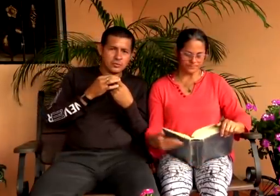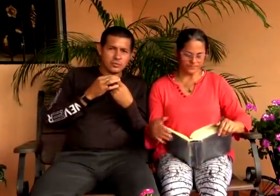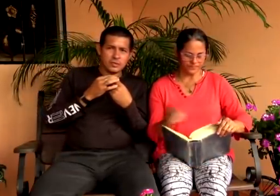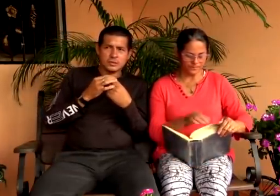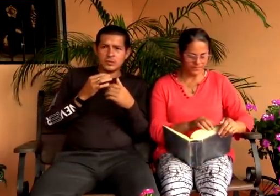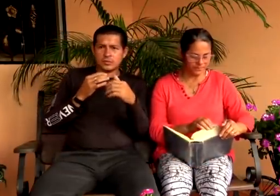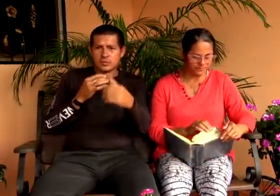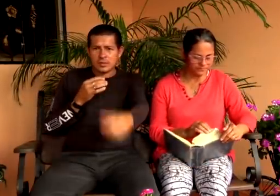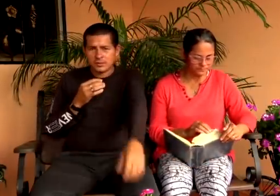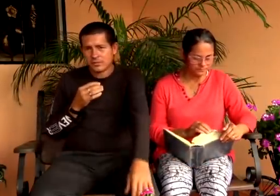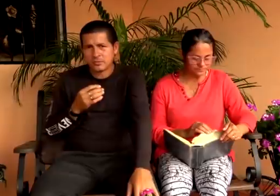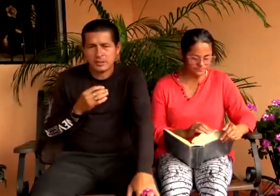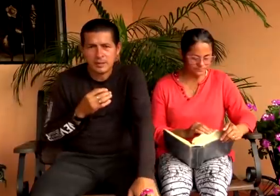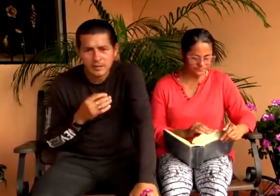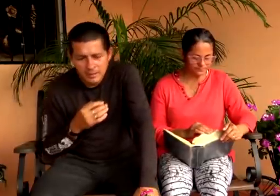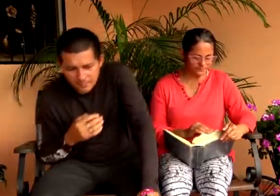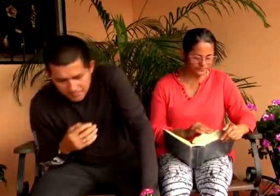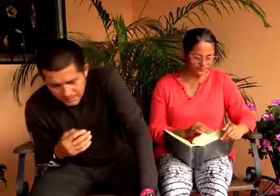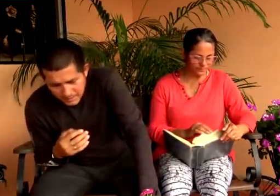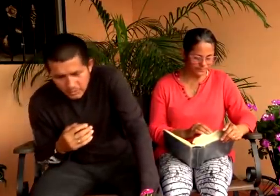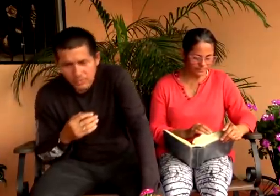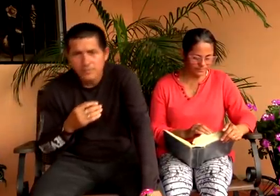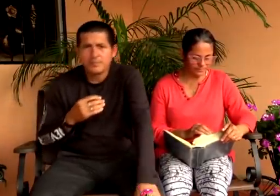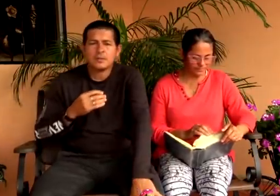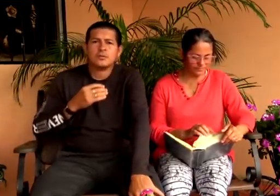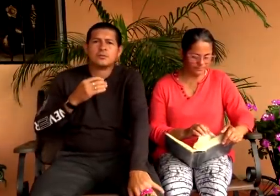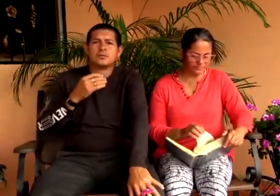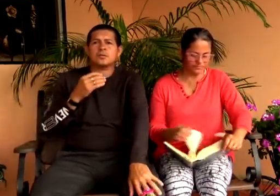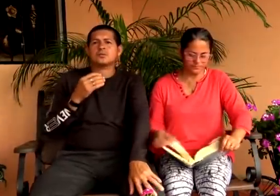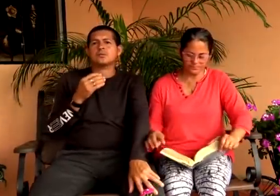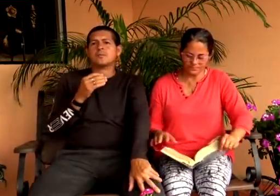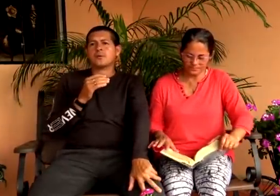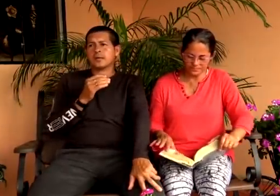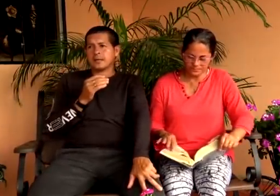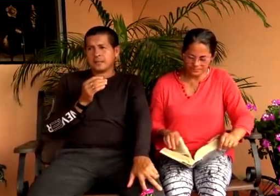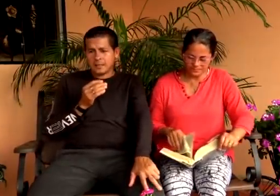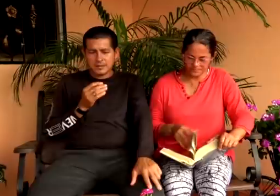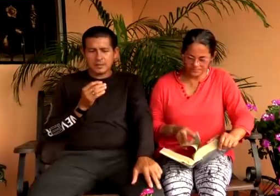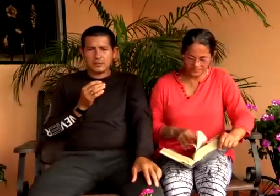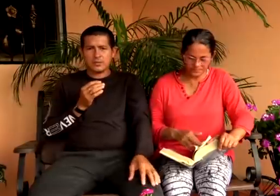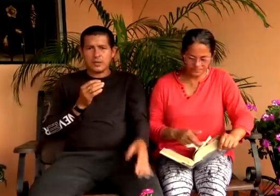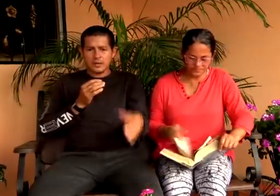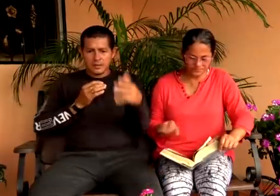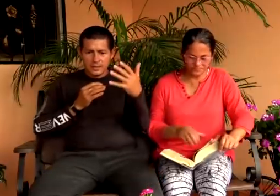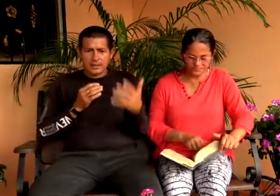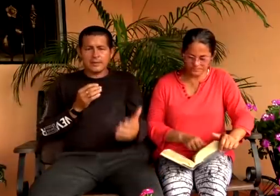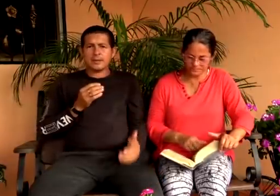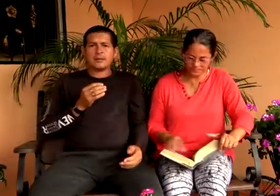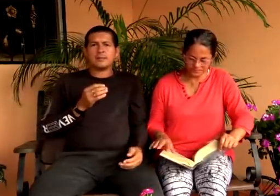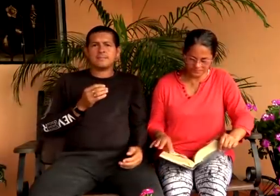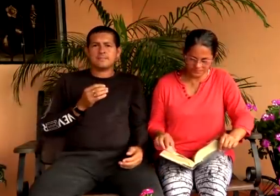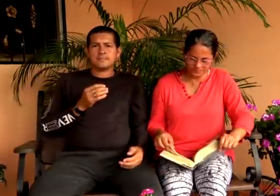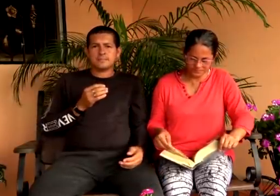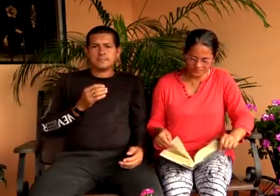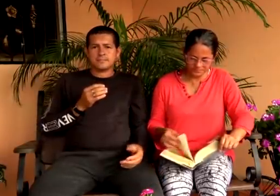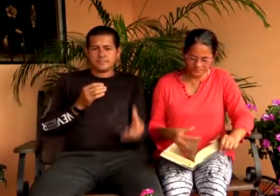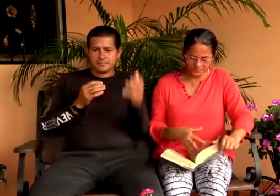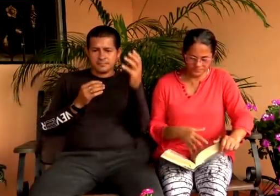28 18 lea los Rosita Mateo 28 18 porque así ha tenido el avien